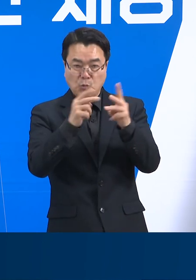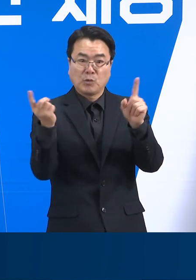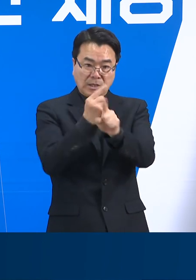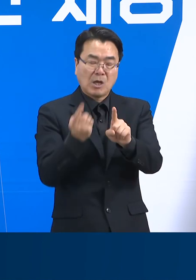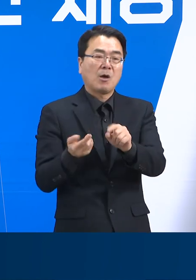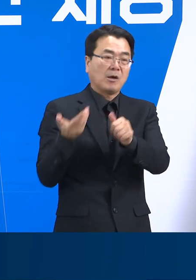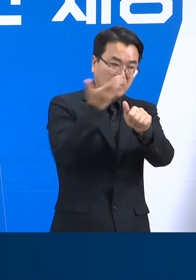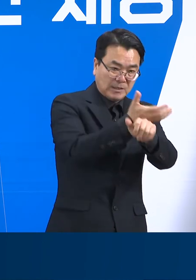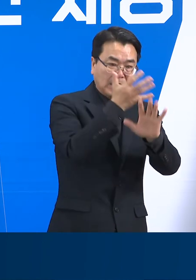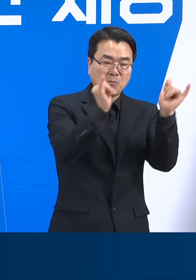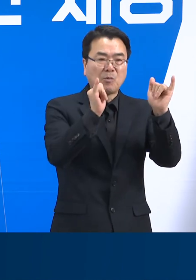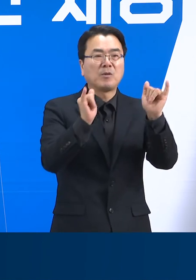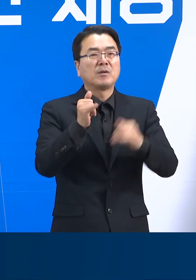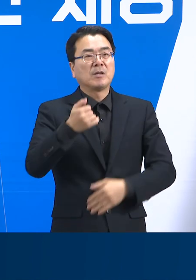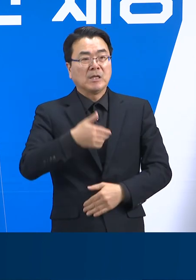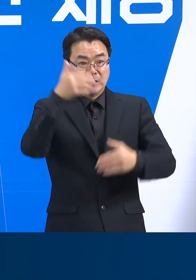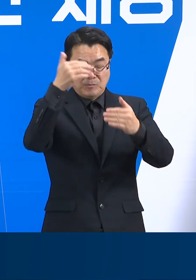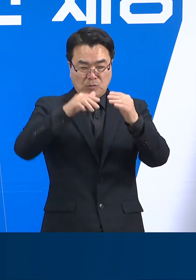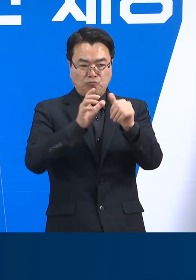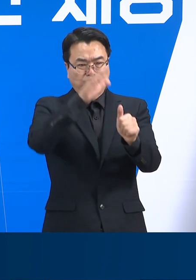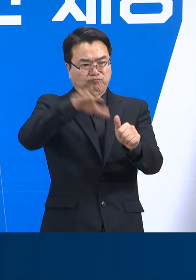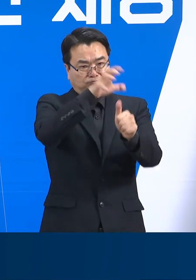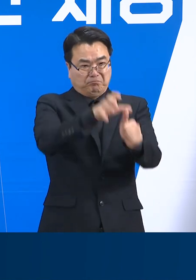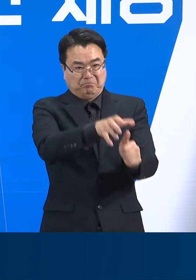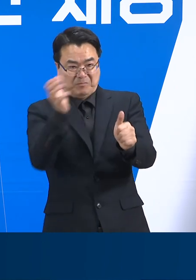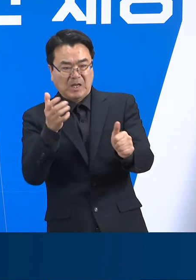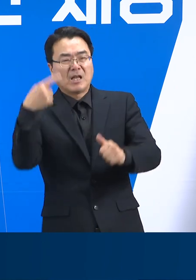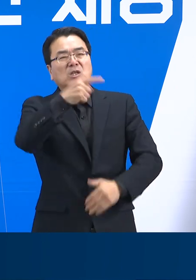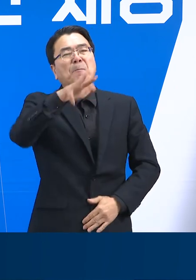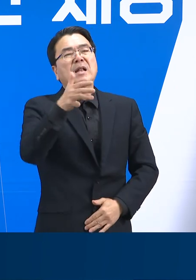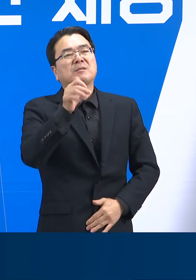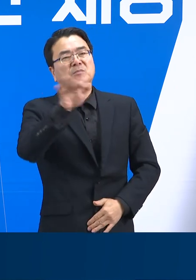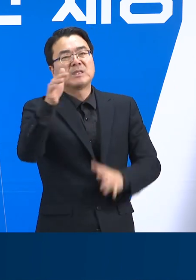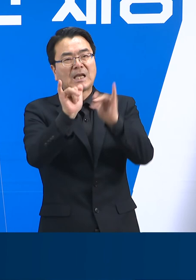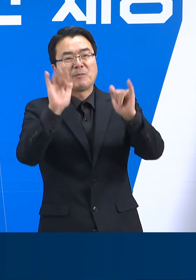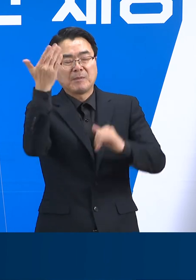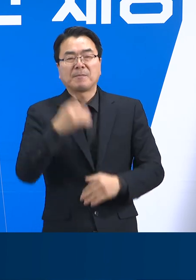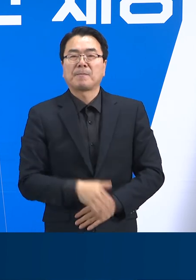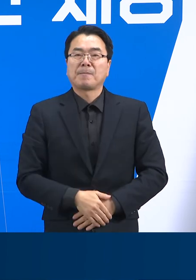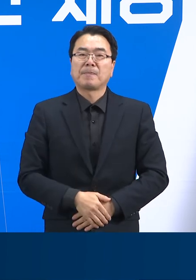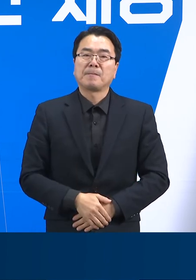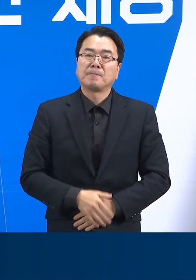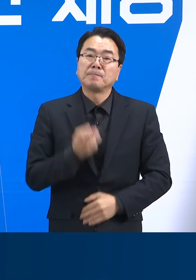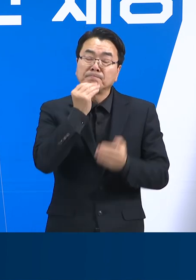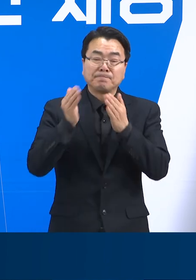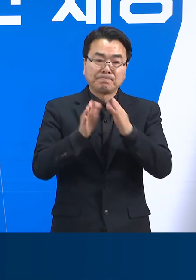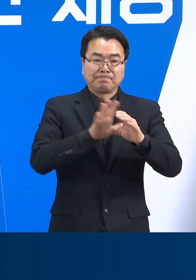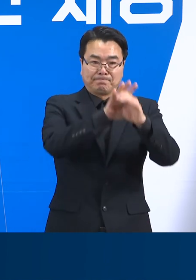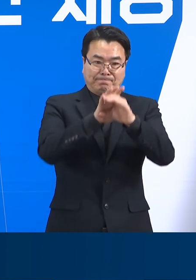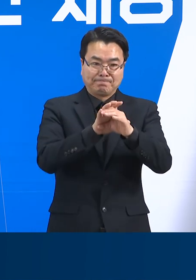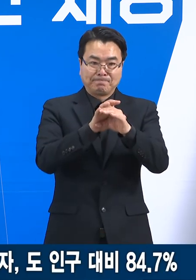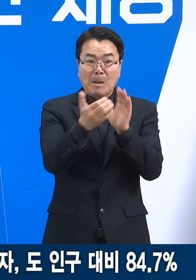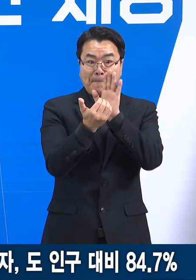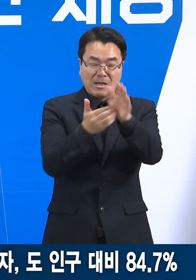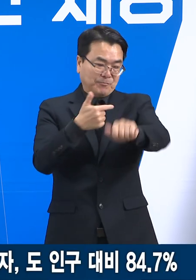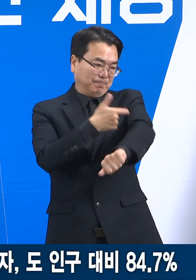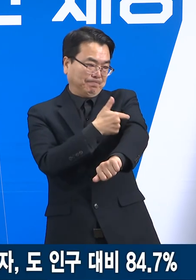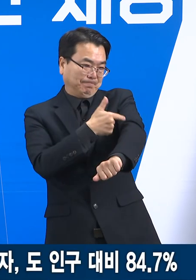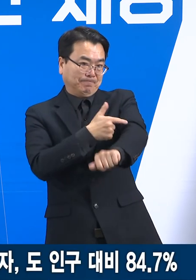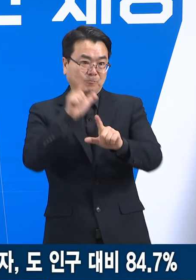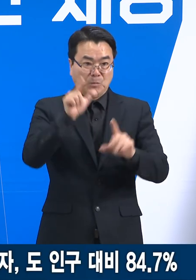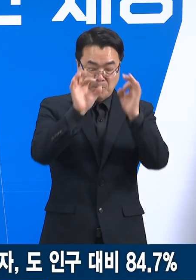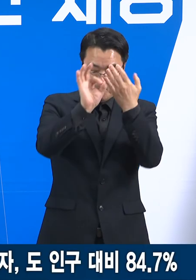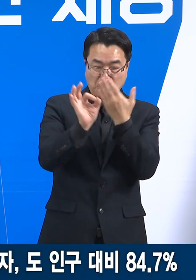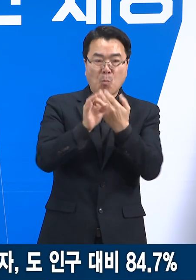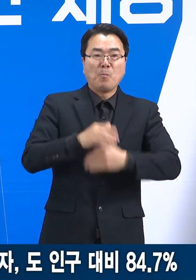그리고 5,384명은 격리 해제되었습니다. 다음은 경기도 코로나19 예방접종 현황입니다. 1월